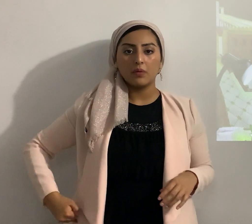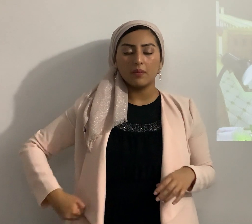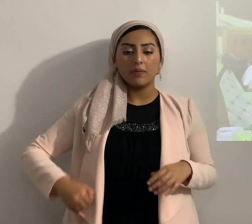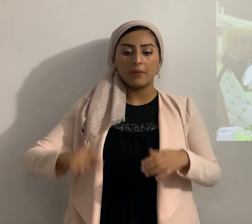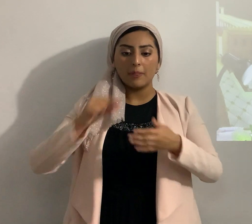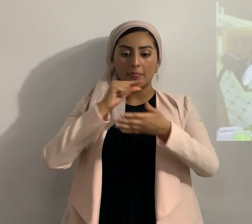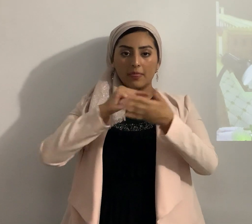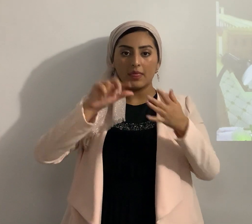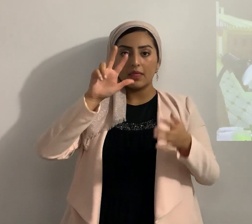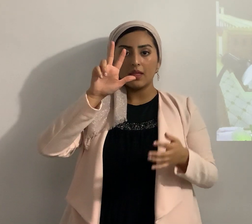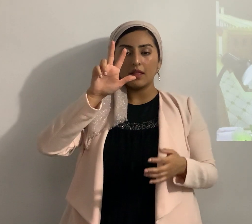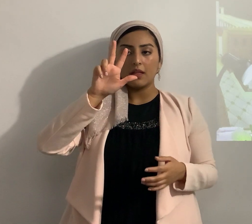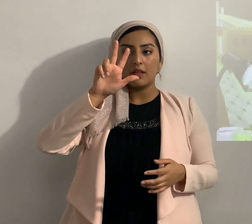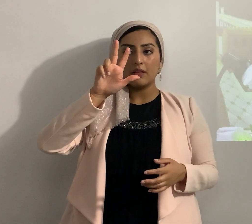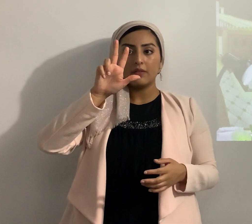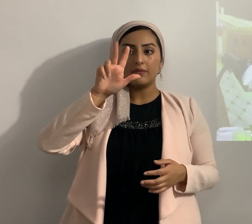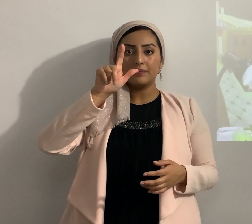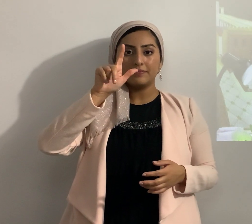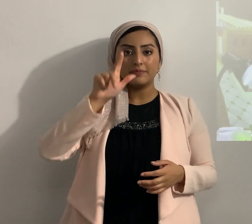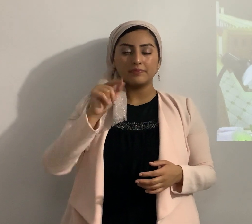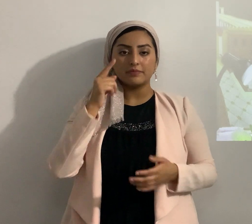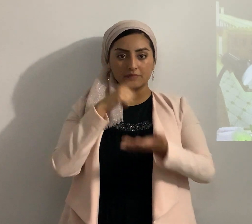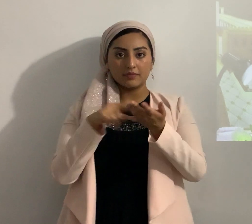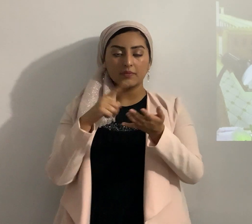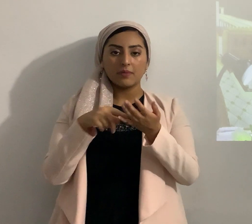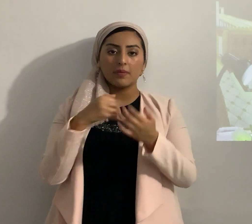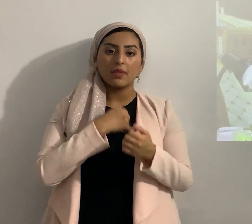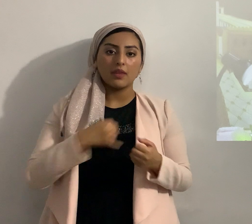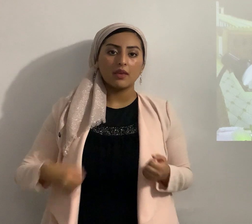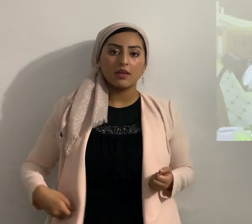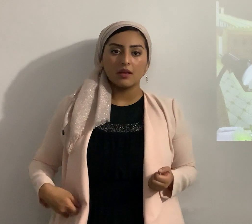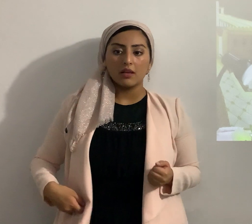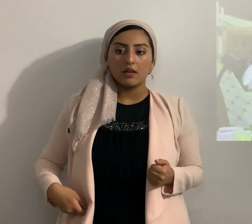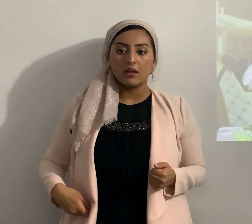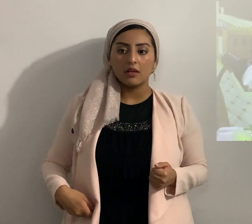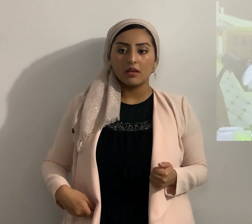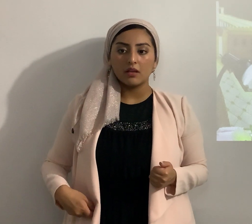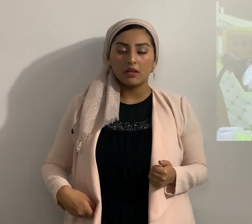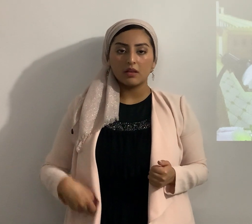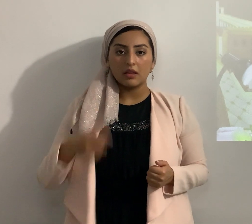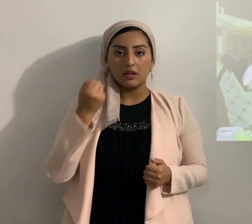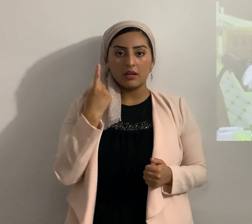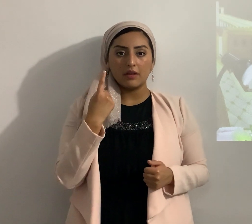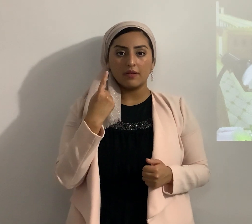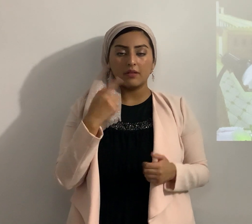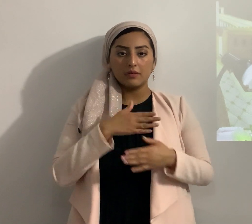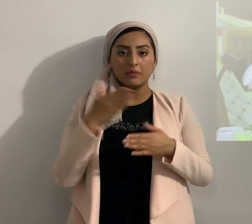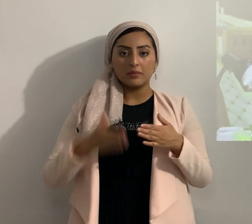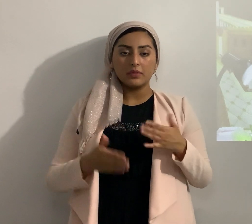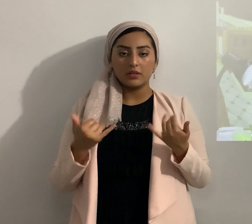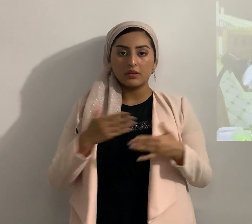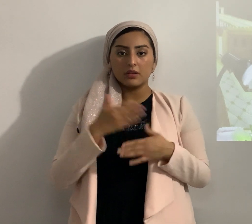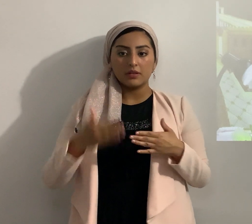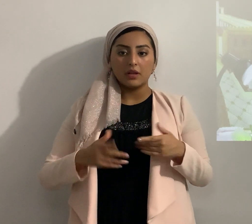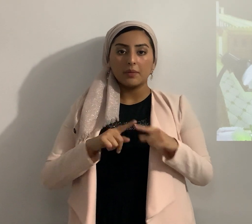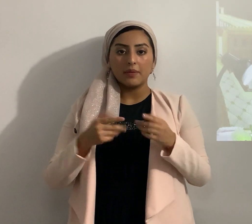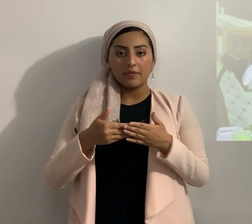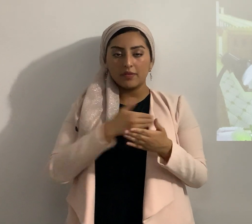23 vamos ahí a a Josué Josué 11 y voy terminando pero antes les voy a pasar un video